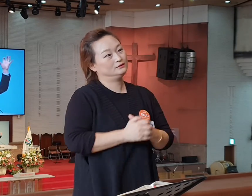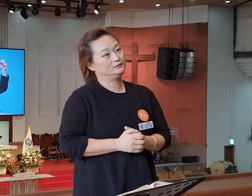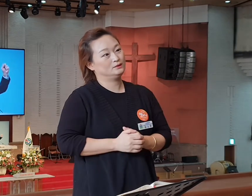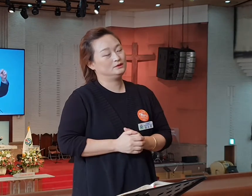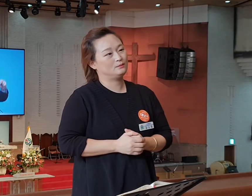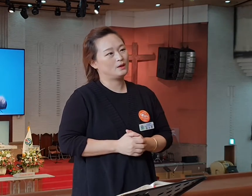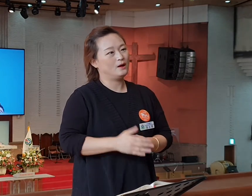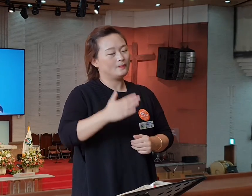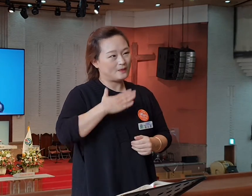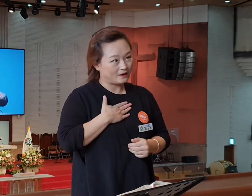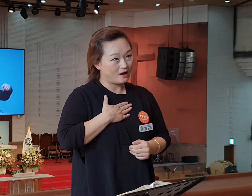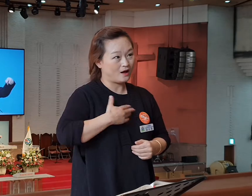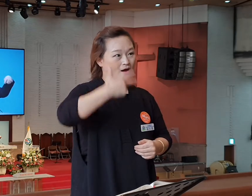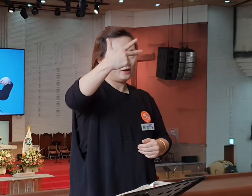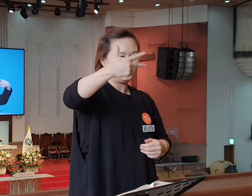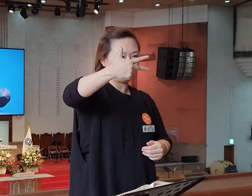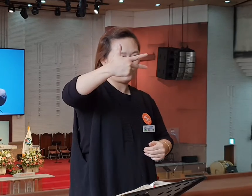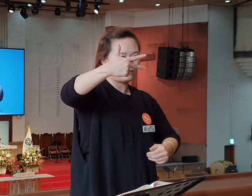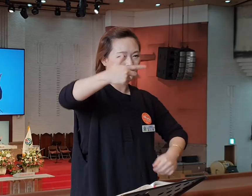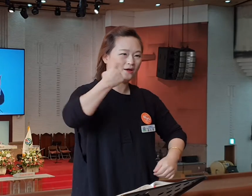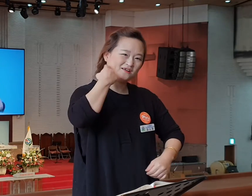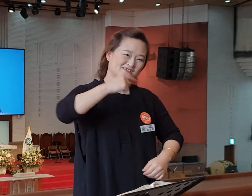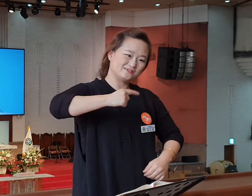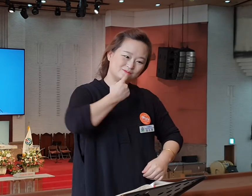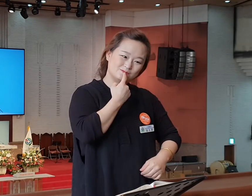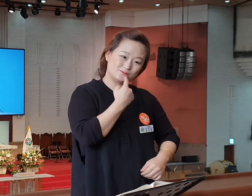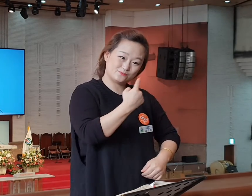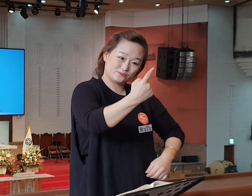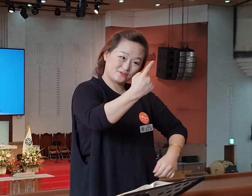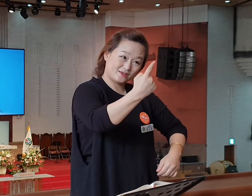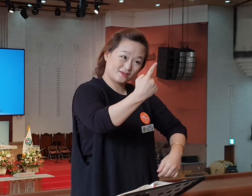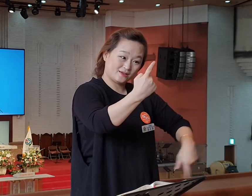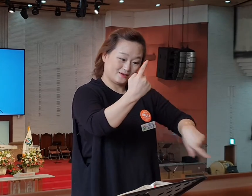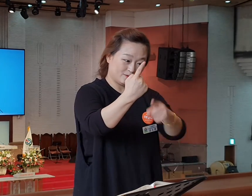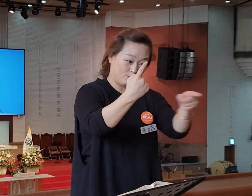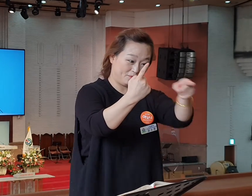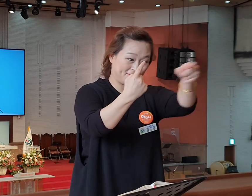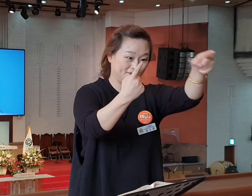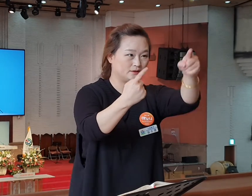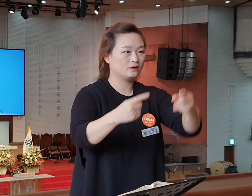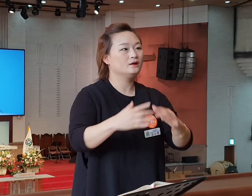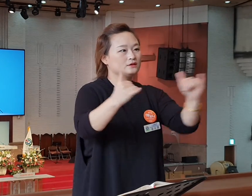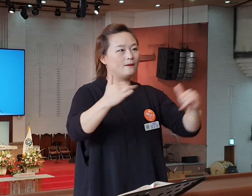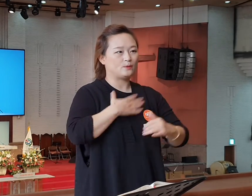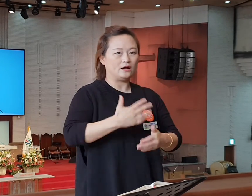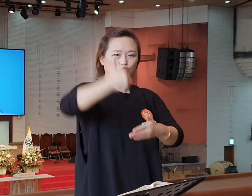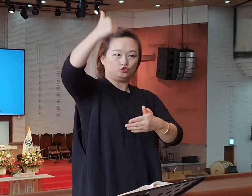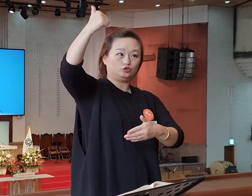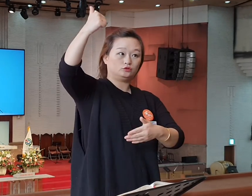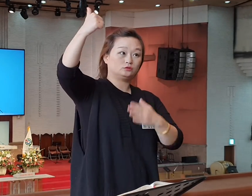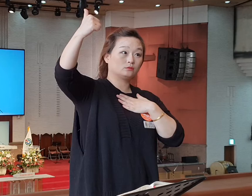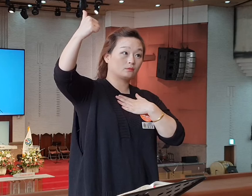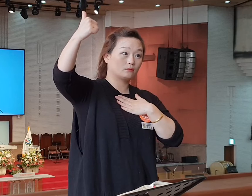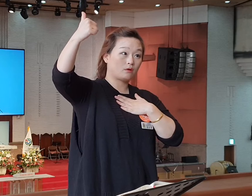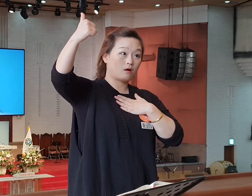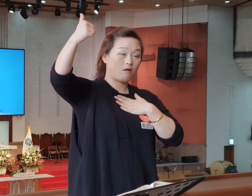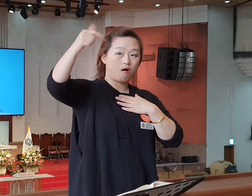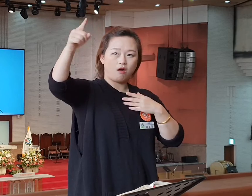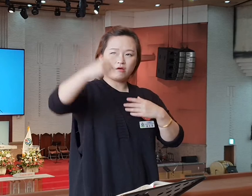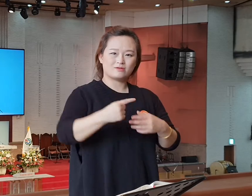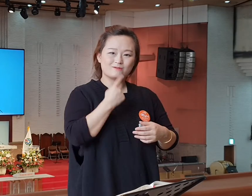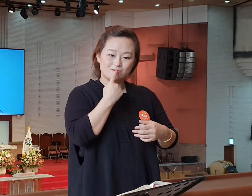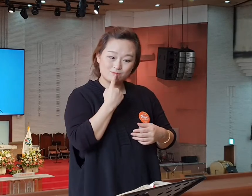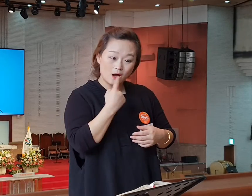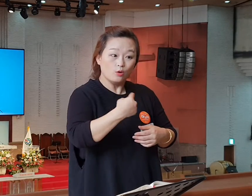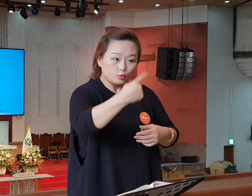일곱 별을 손에 잡고요. 나 일곱 초대 사이를 다니시는 분이에요. 나 예수는, 나 주는 누구예요? 나는 초대 사이를